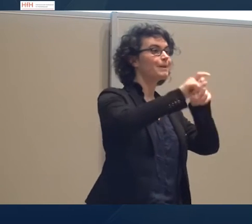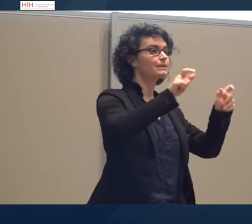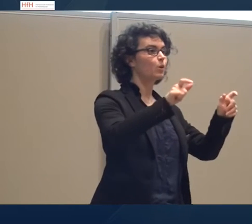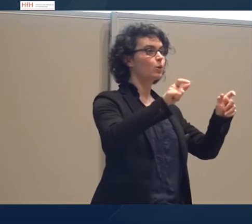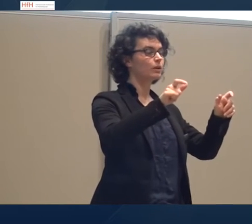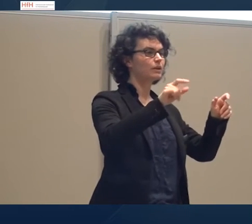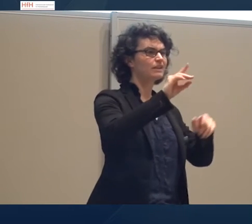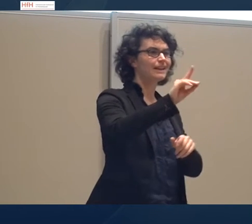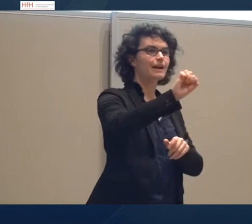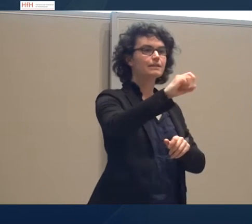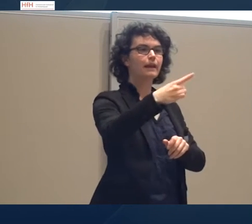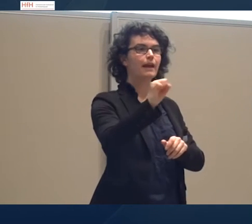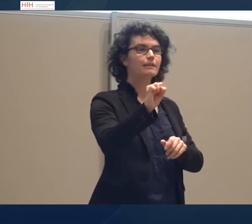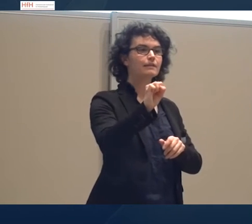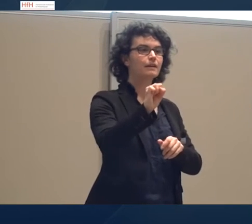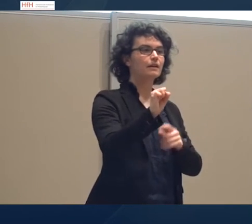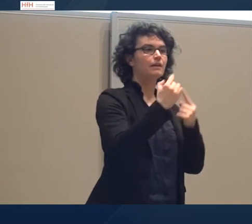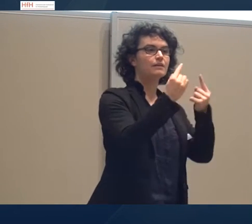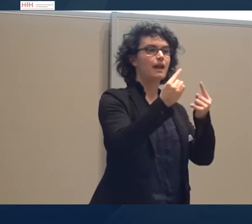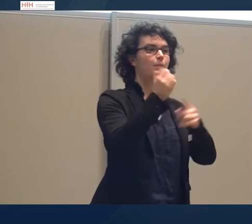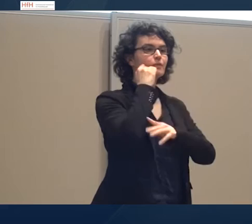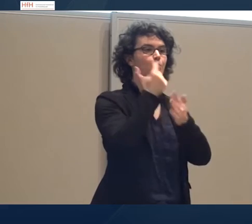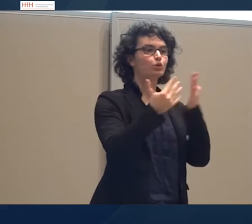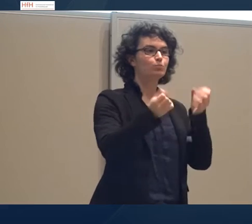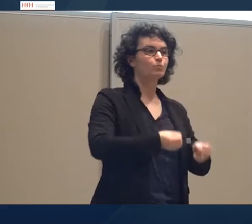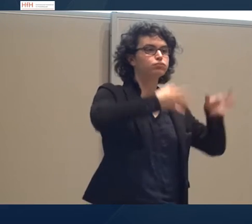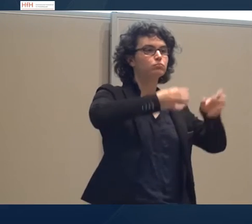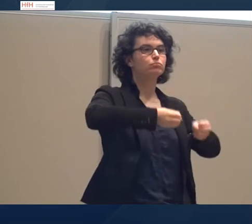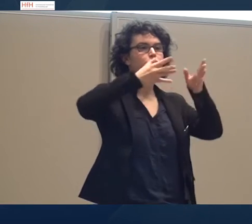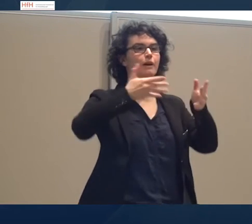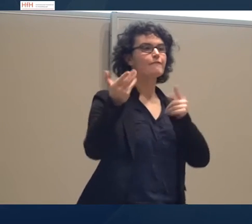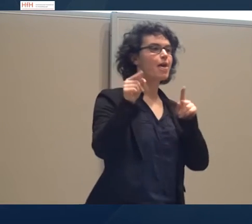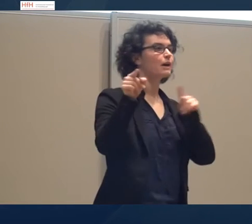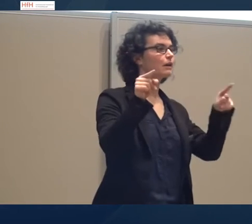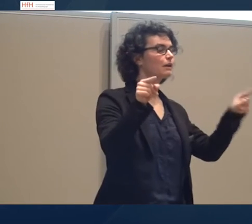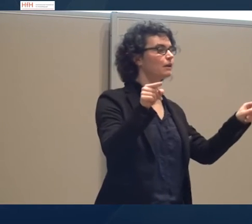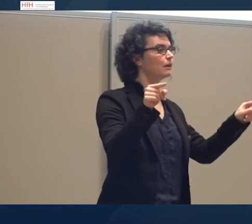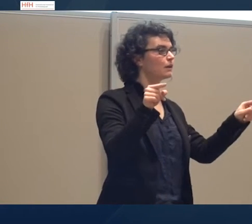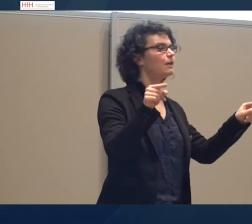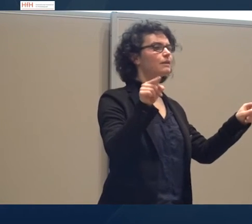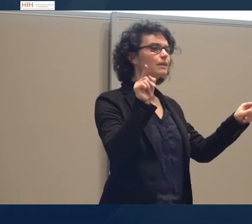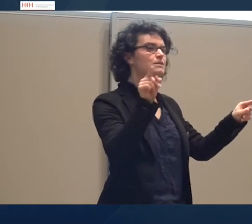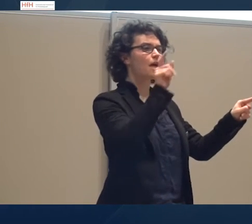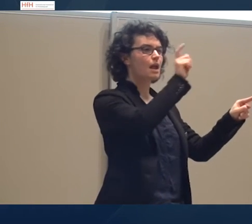DSGS als Muttersprache werden, fragen, dass wir diese Personen